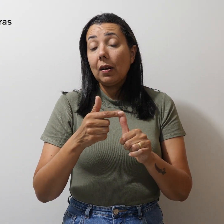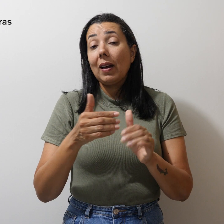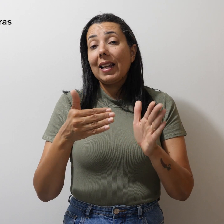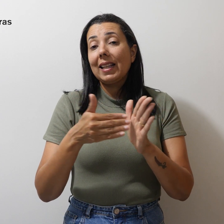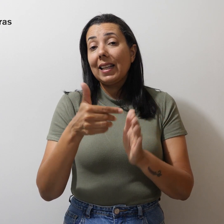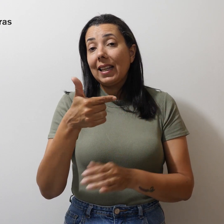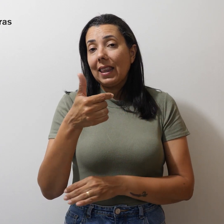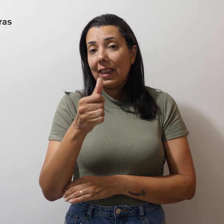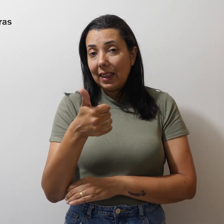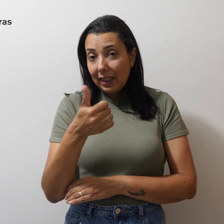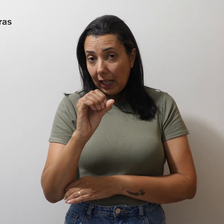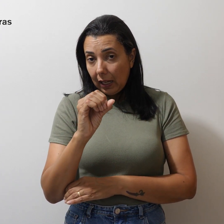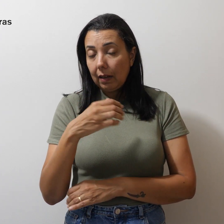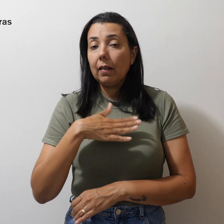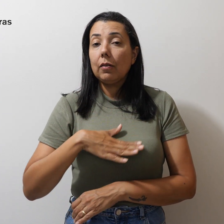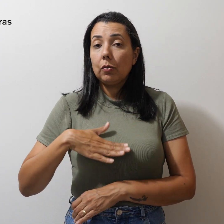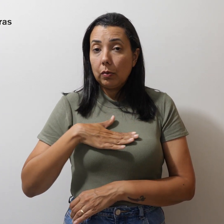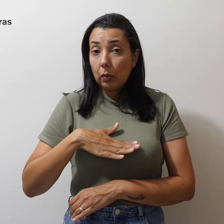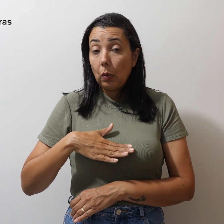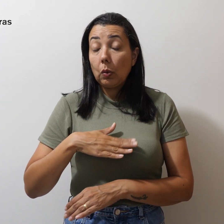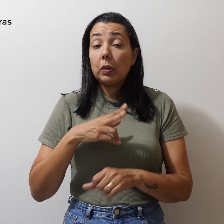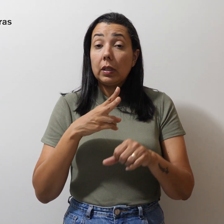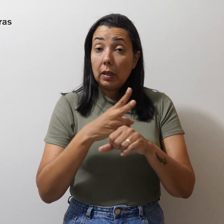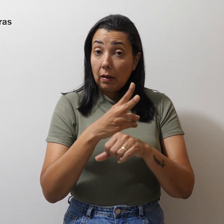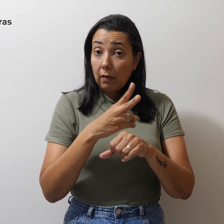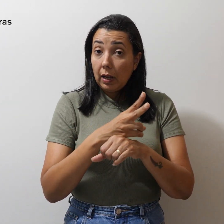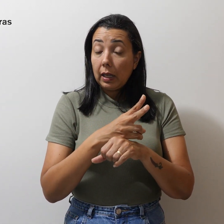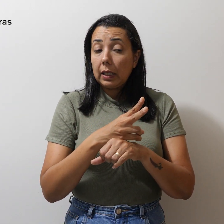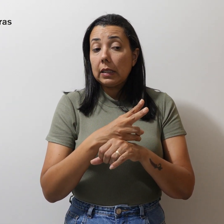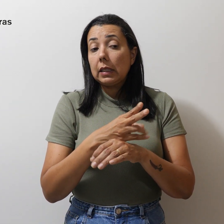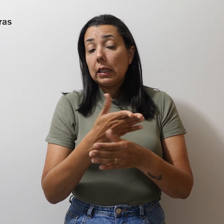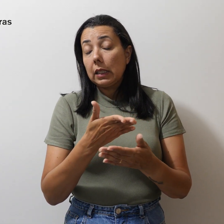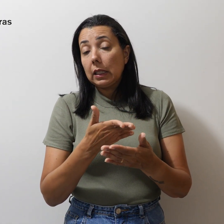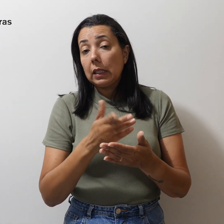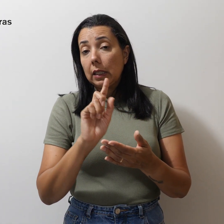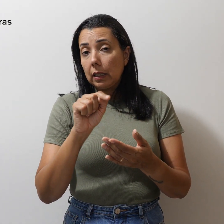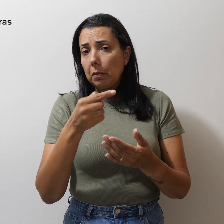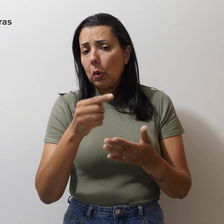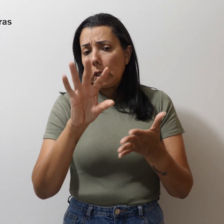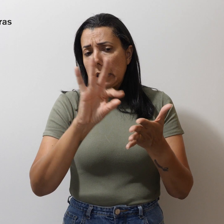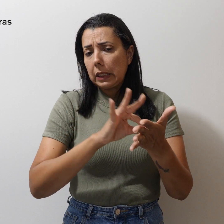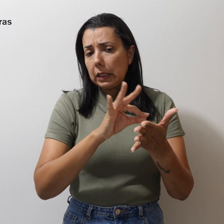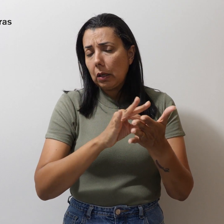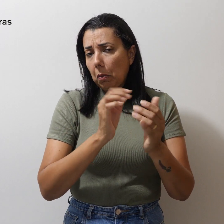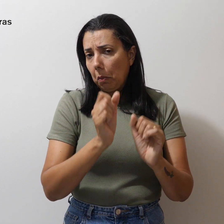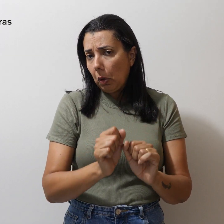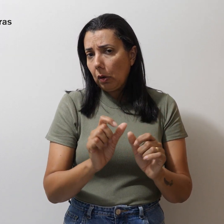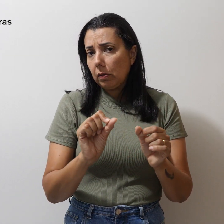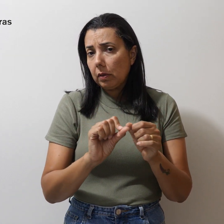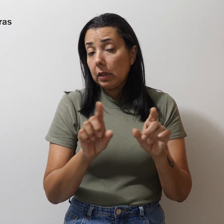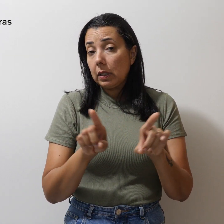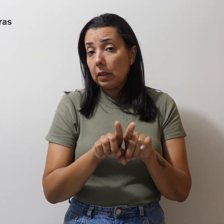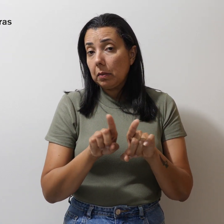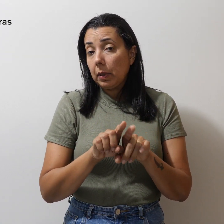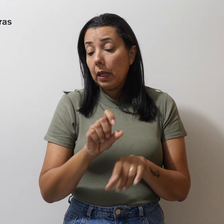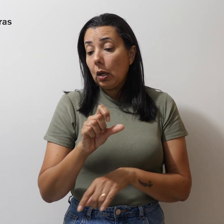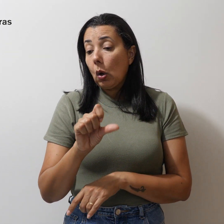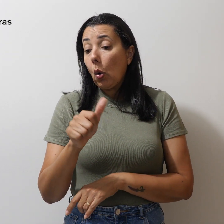agosto. Para as vagas remanescentes, as inscrições podem ser feitas de 11 a